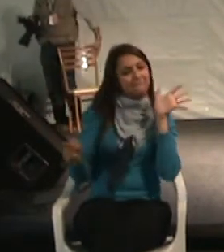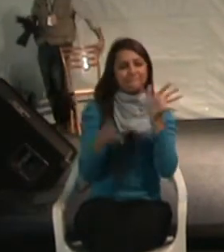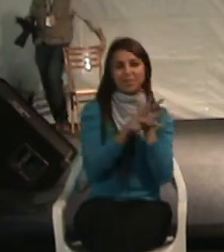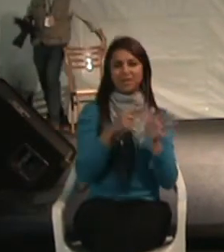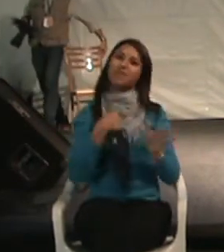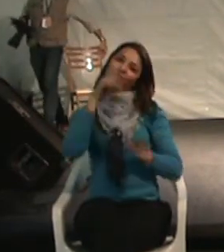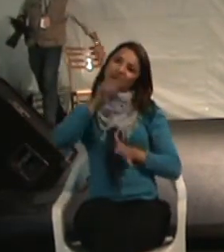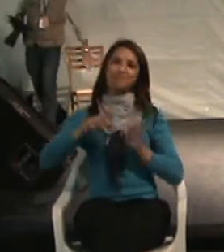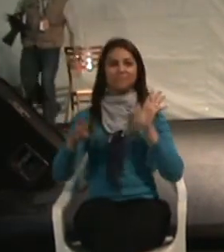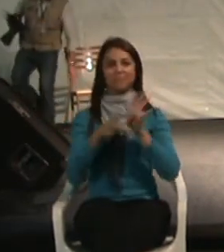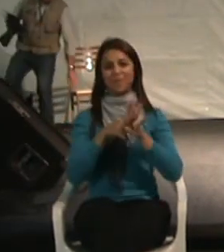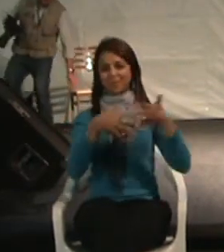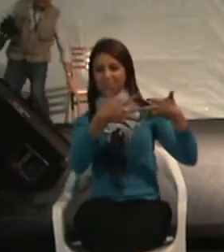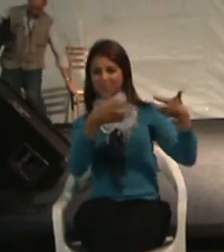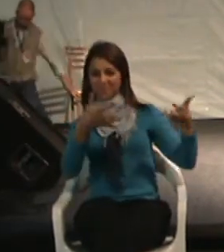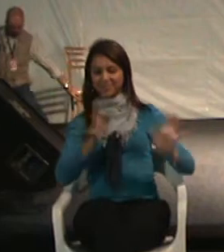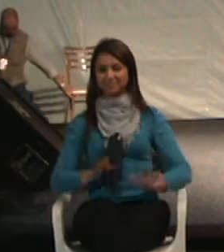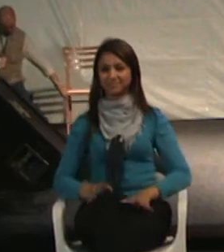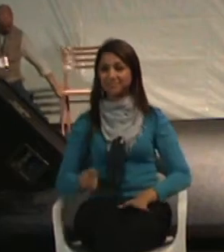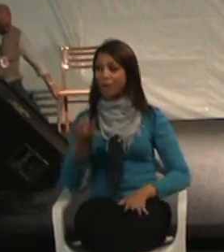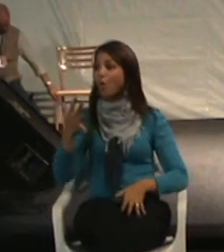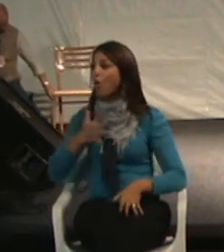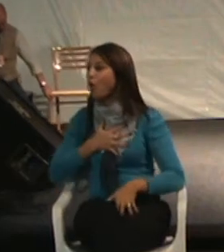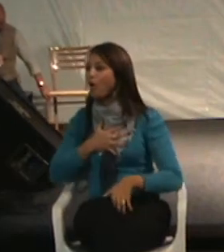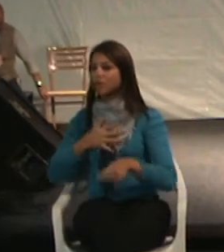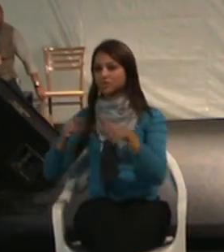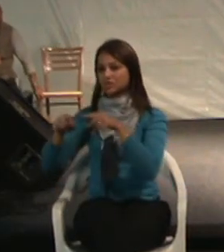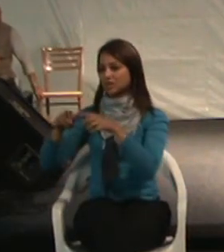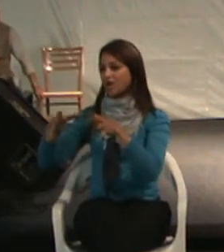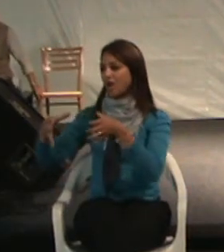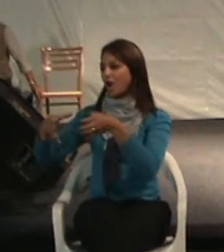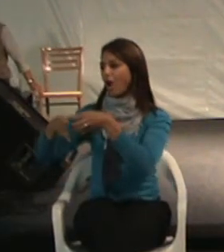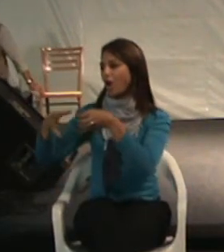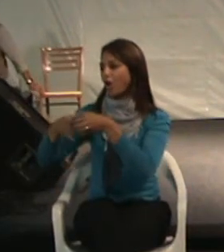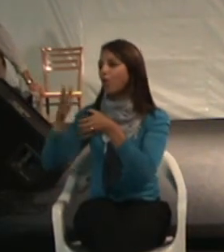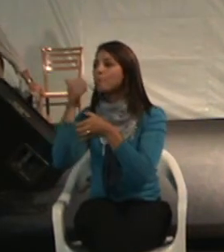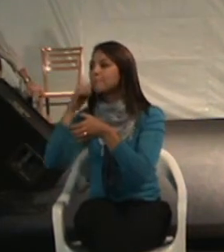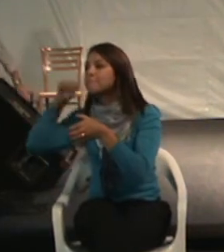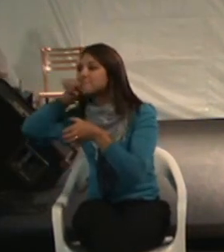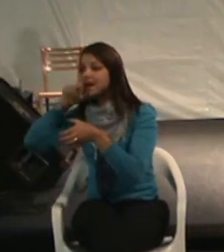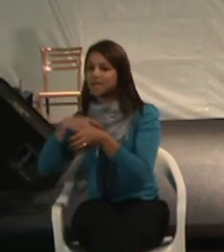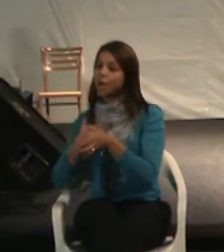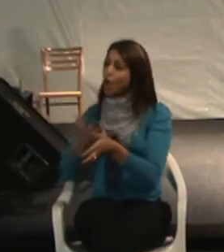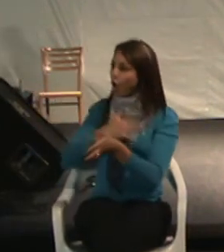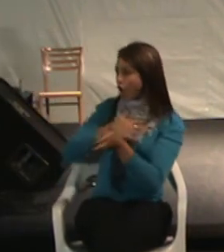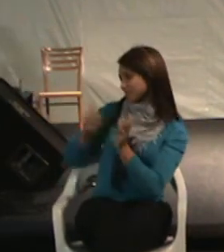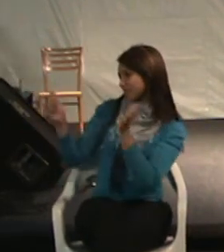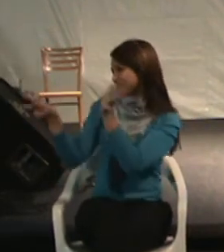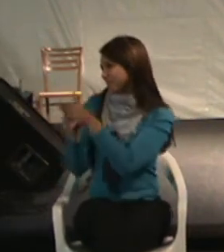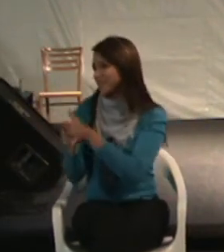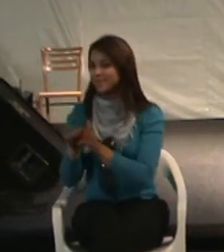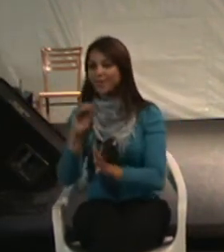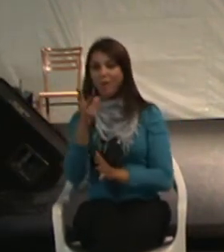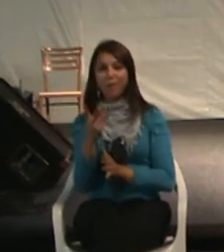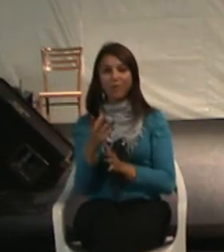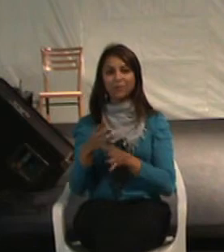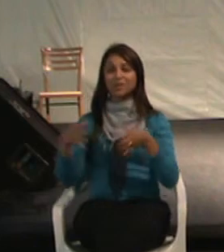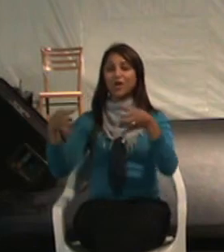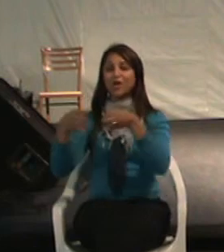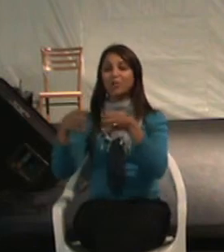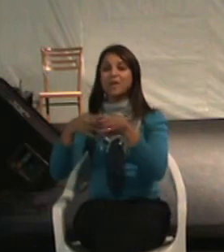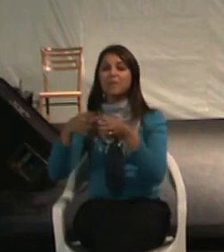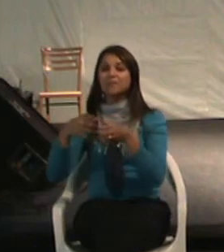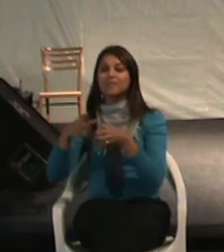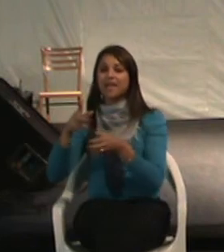mães, ao Rotary, ao Lions, ao Paranaclube, por exemplo? Quem é que não ama